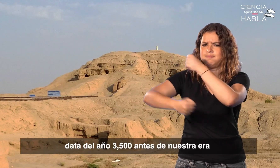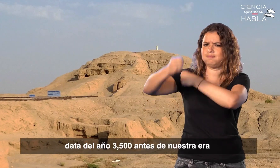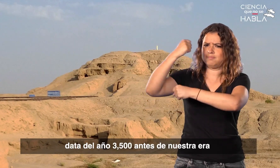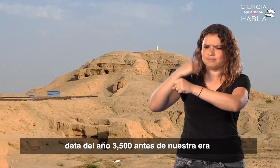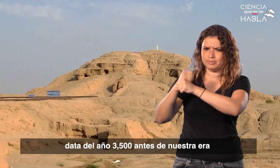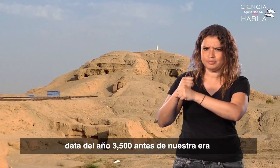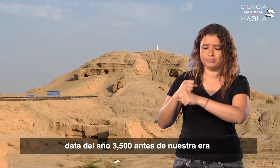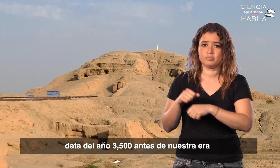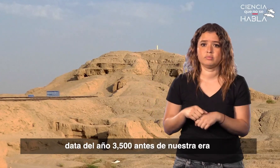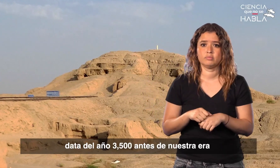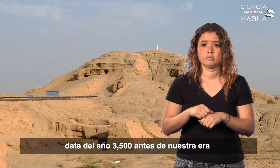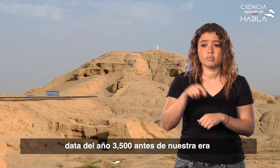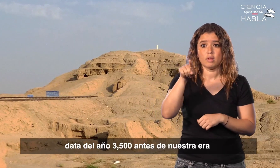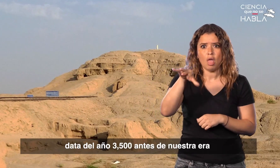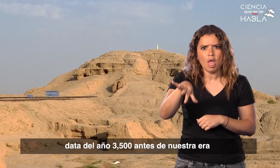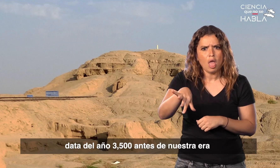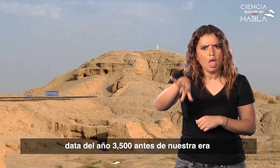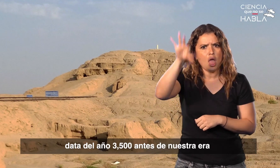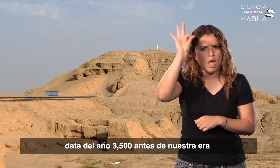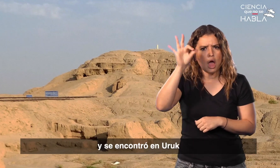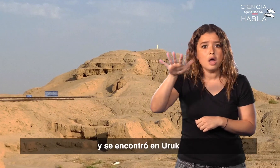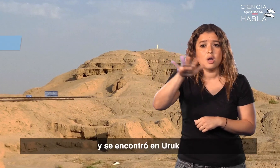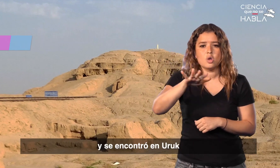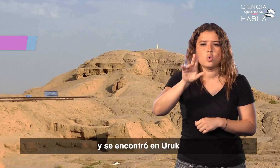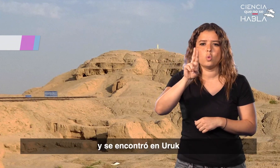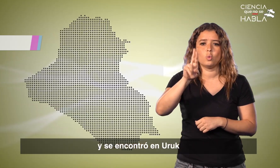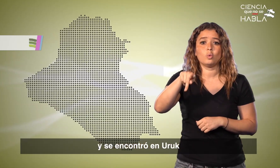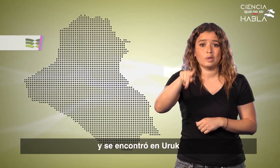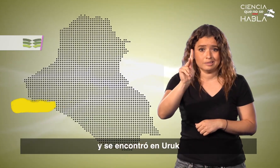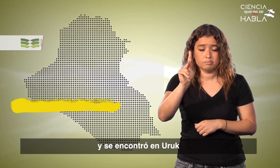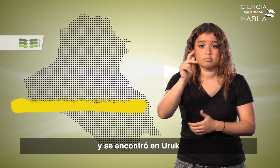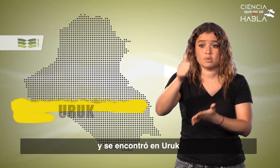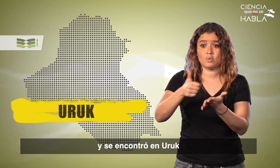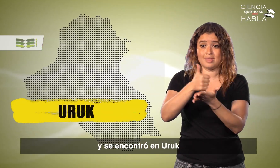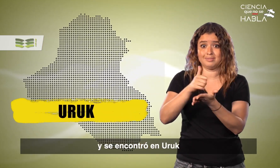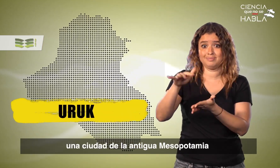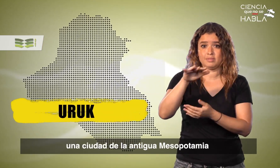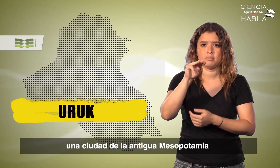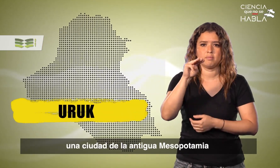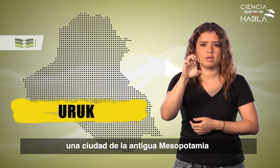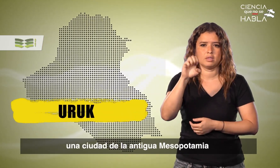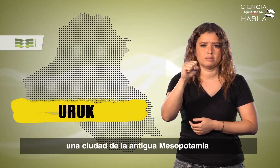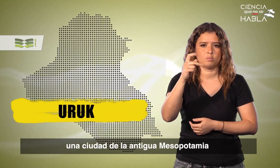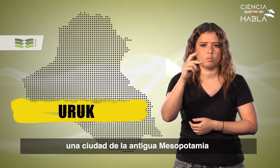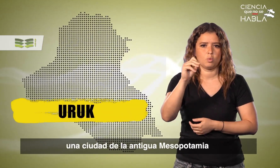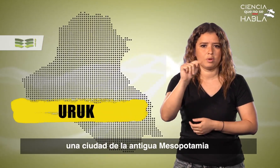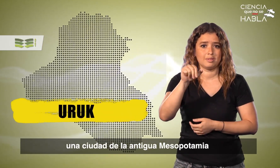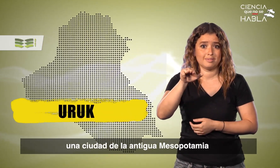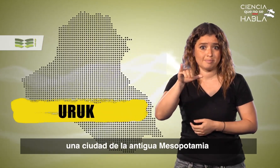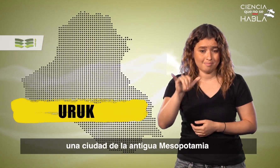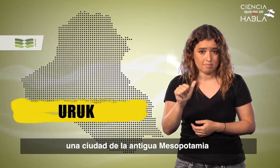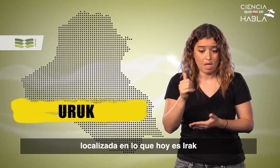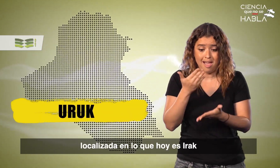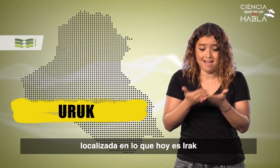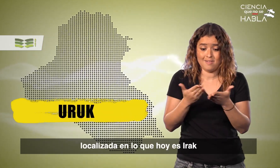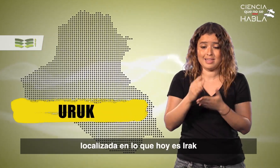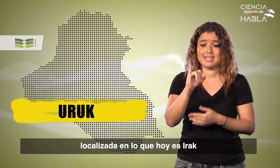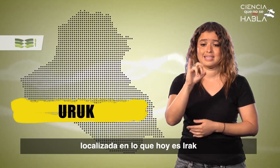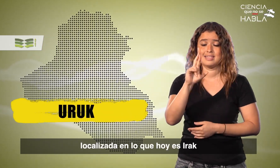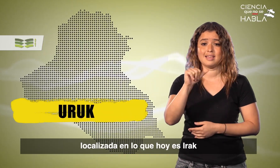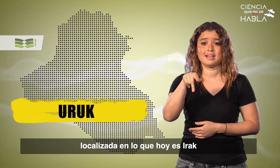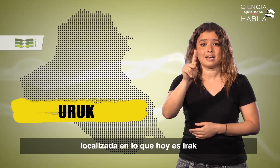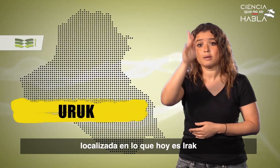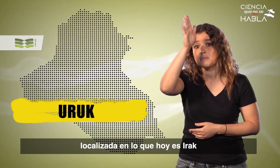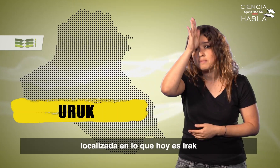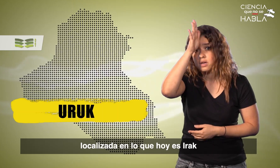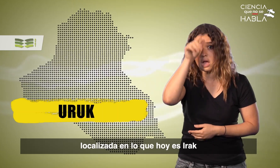del año 3500 antes de nuestra era y se encontró en Uruk, una ciudad de la antigua Mesopotamia localizada en lo